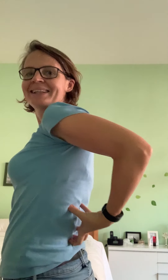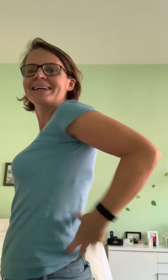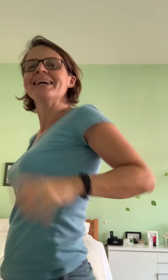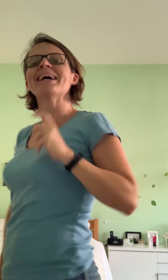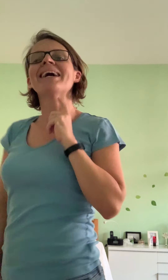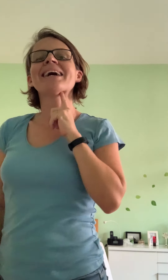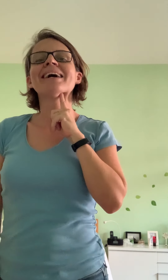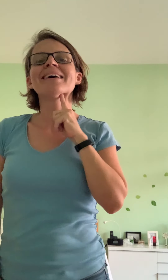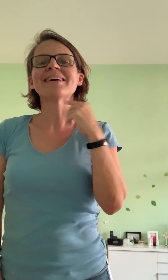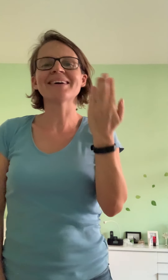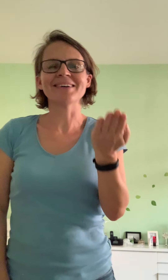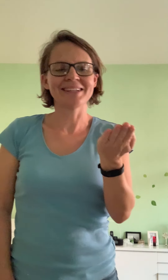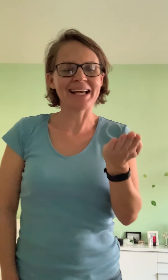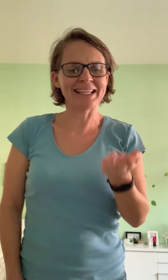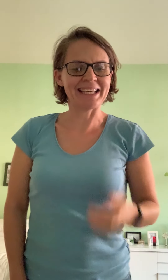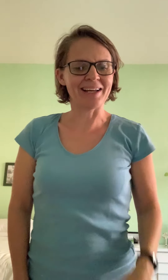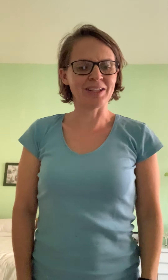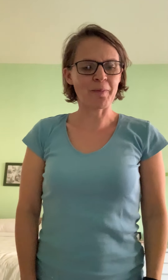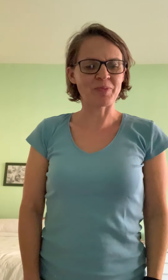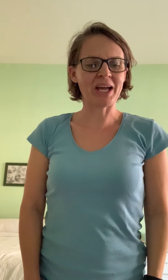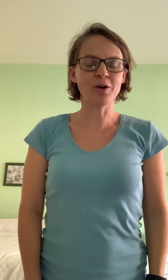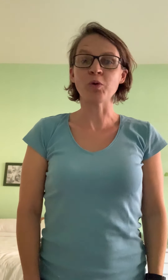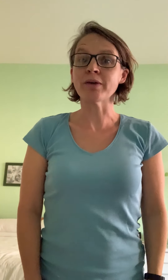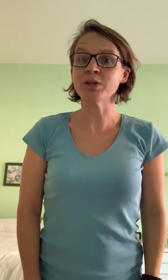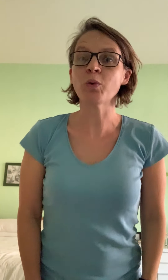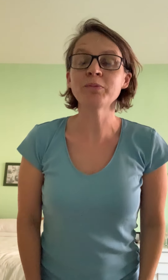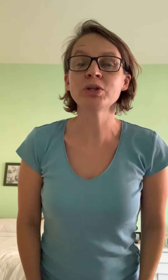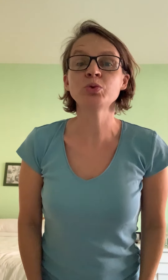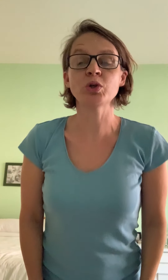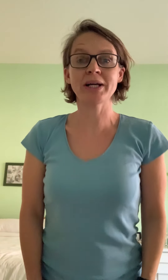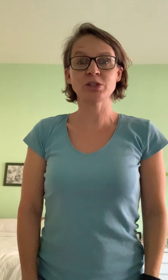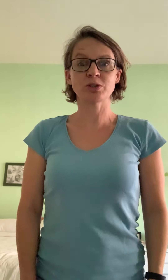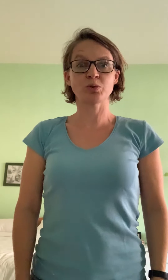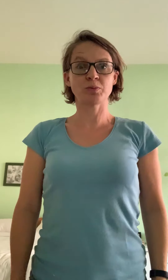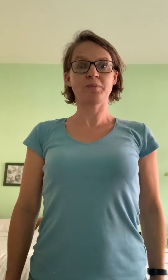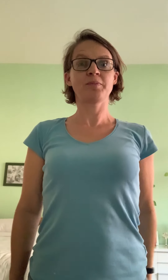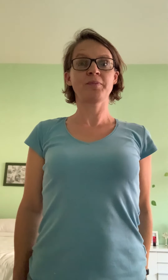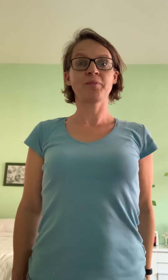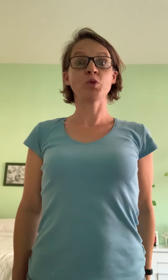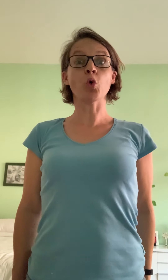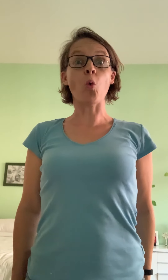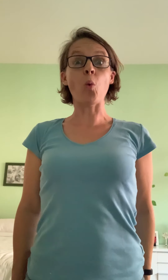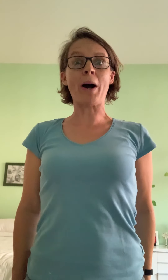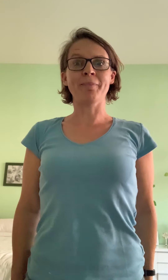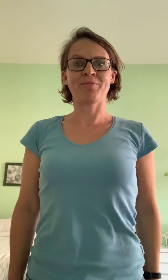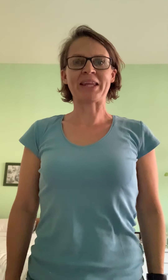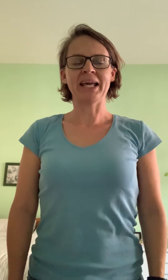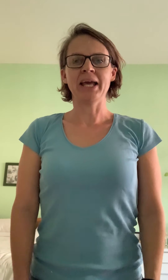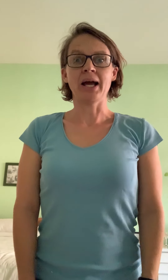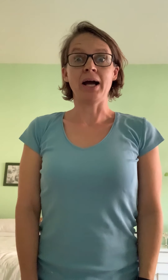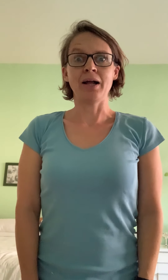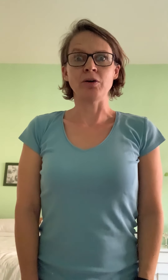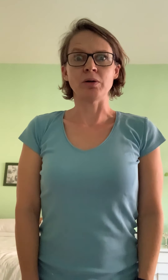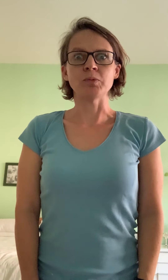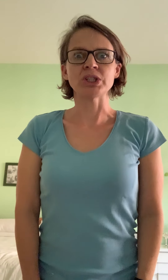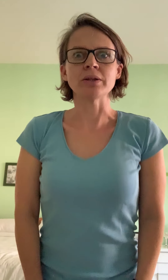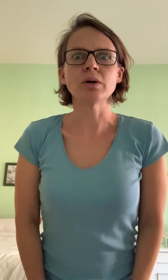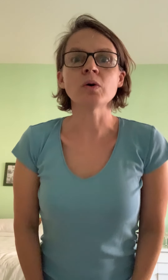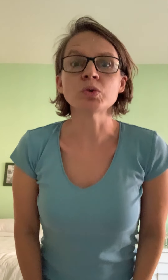Cadre. Un cadre. Alors, on a fait trois mots, il nous en reste trois. Alors, moi j'adore en